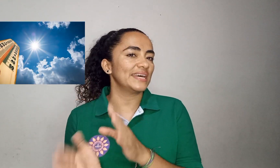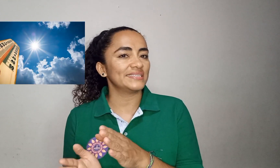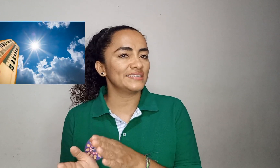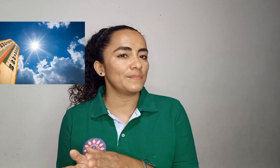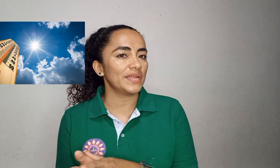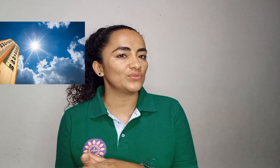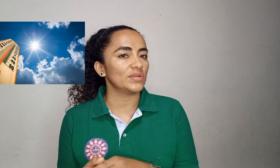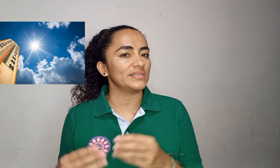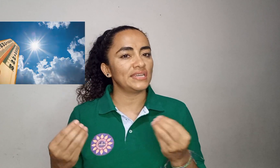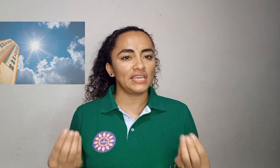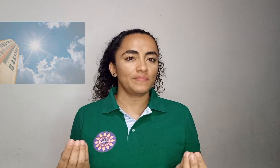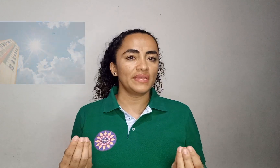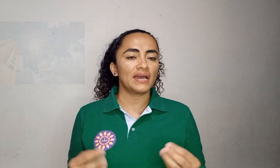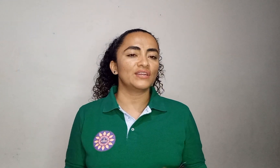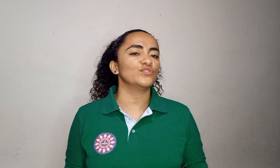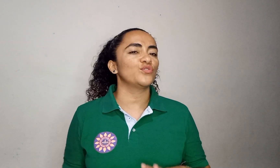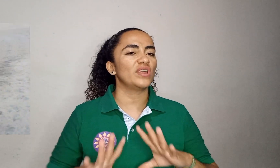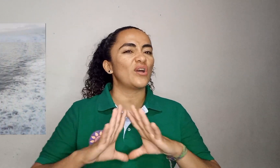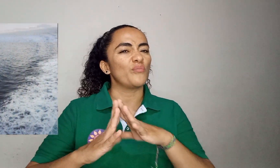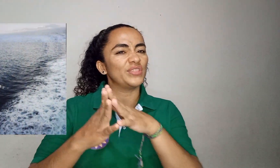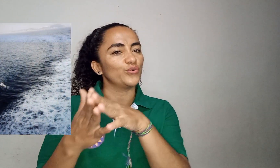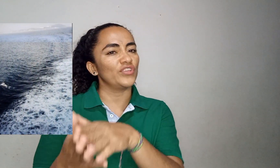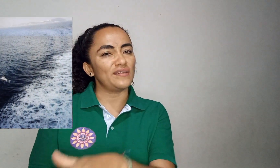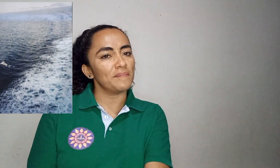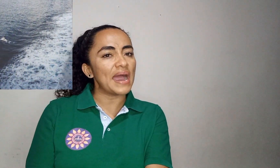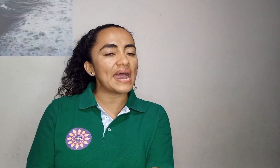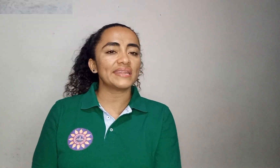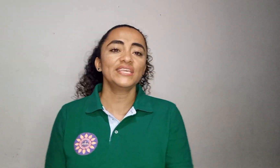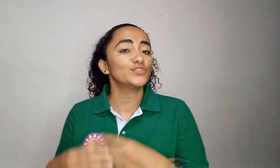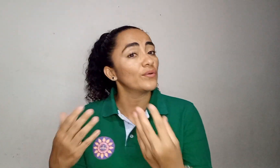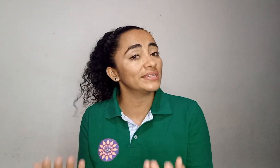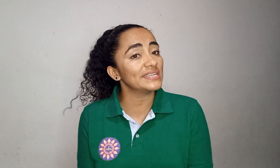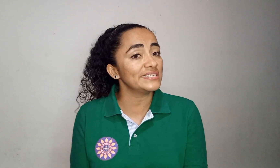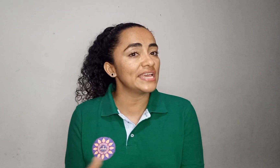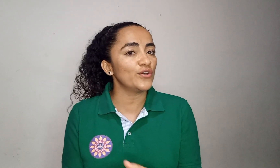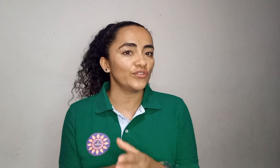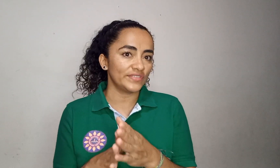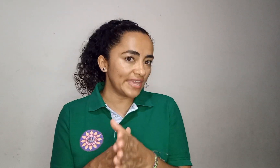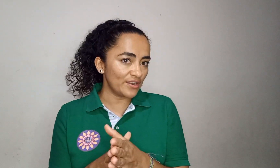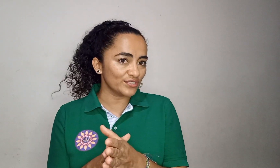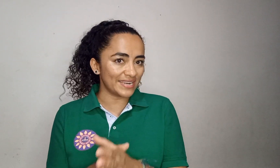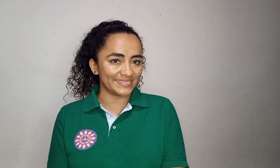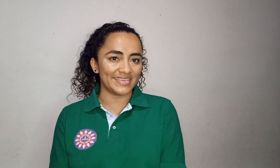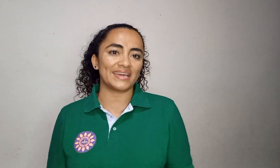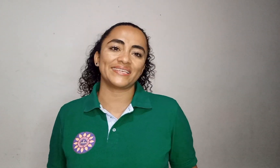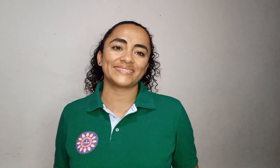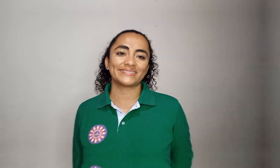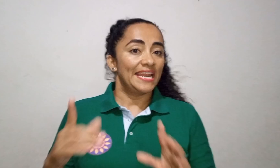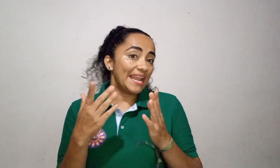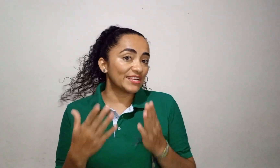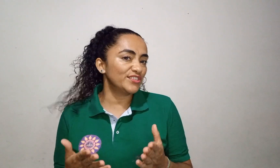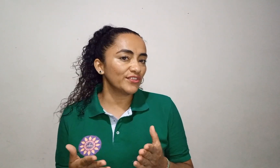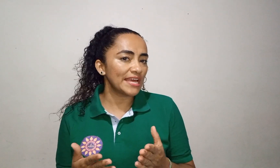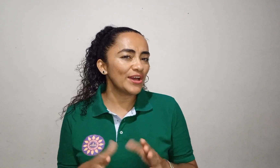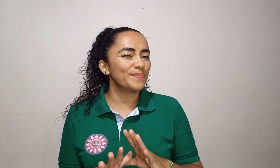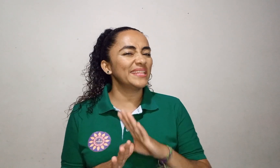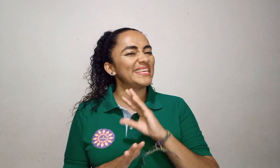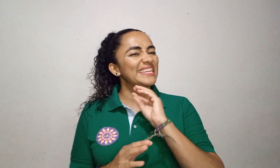altas temperaturas en el verano, sobre el aumento del mar y sobre el deshielo de los glaciares. La acción del hombre tiene